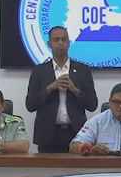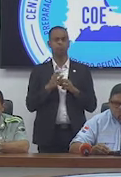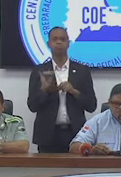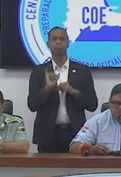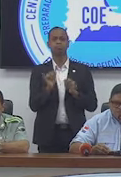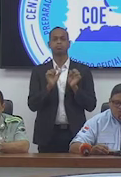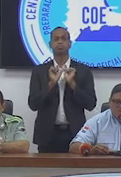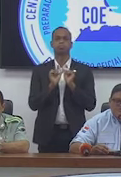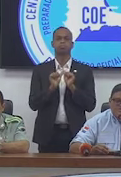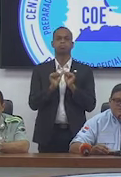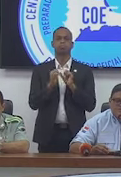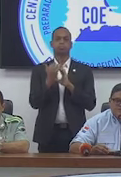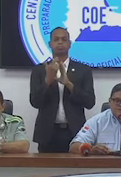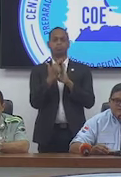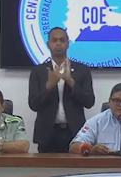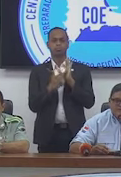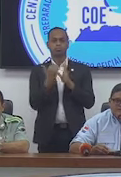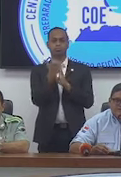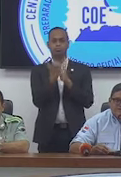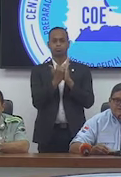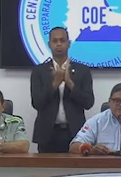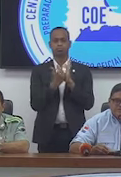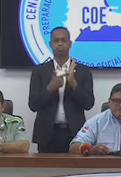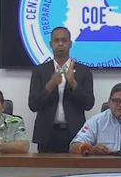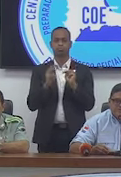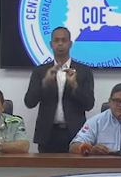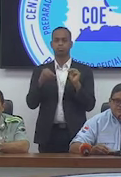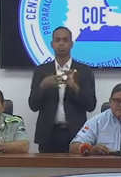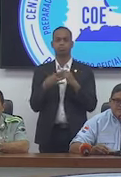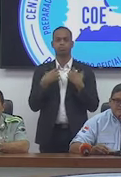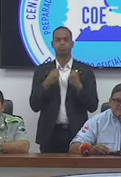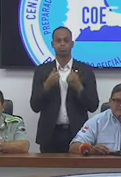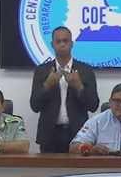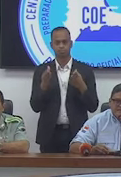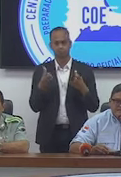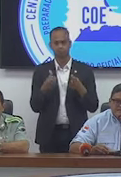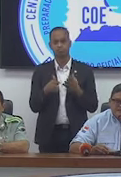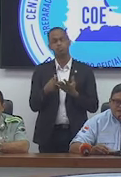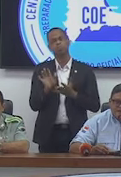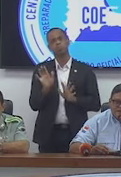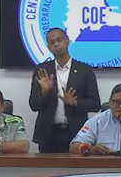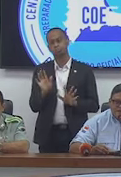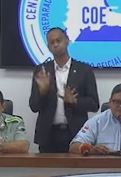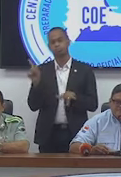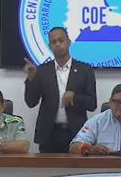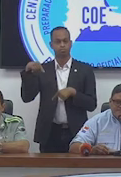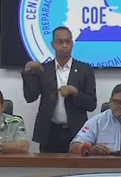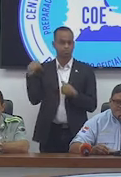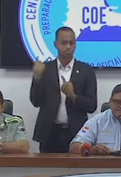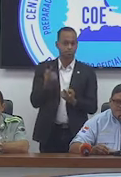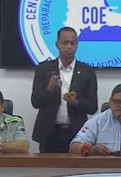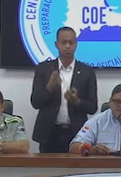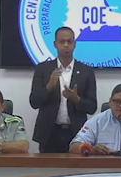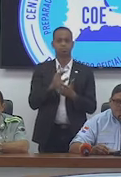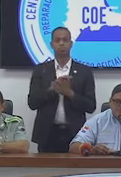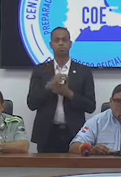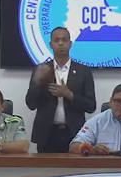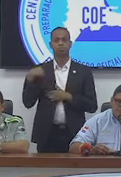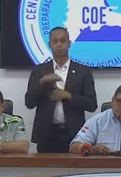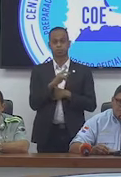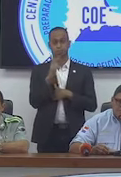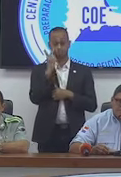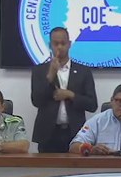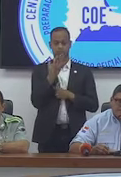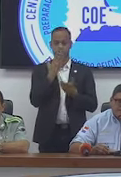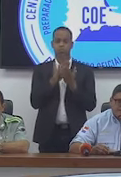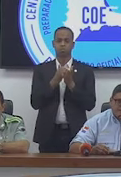los protocolos establecidos por el gabinete y el Ministerio de Salud Pública. Y hasta ahora, hemos visto un